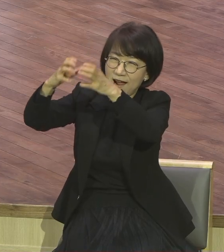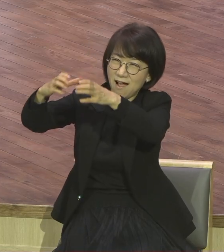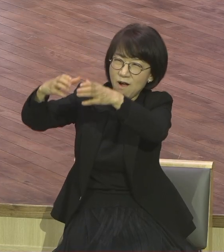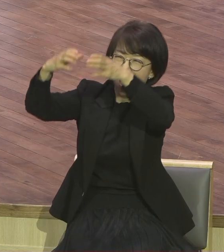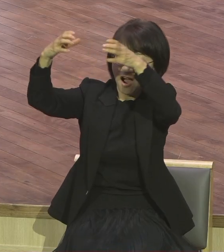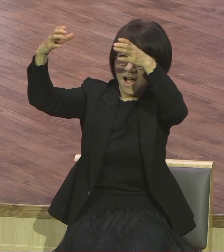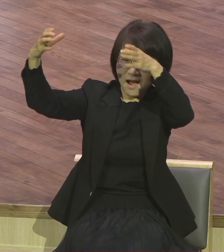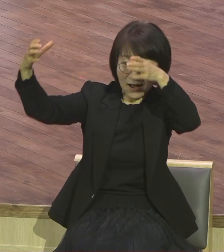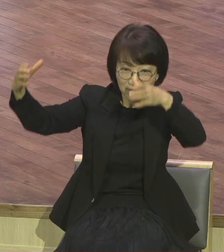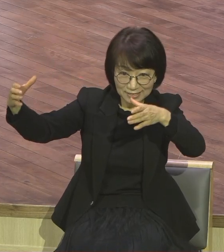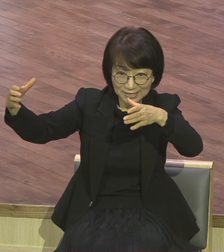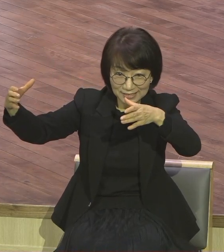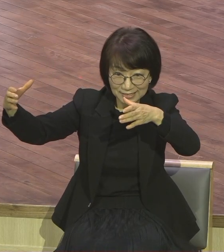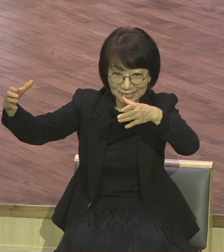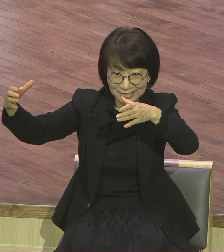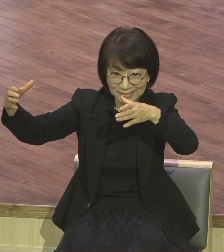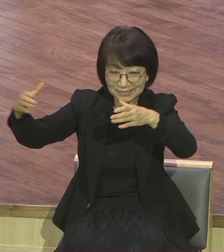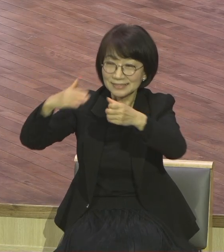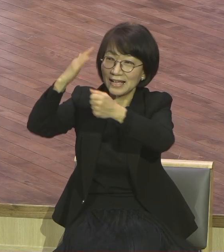원하시는 응답의 자리로 가게 되어 있다.